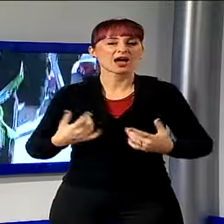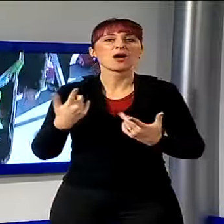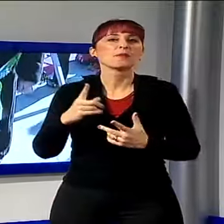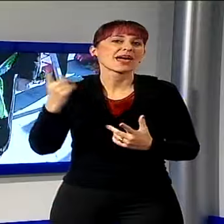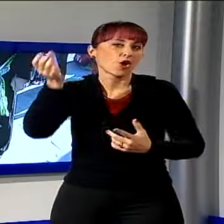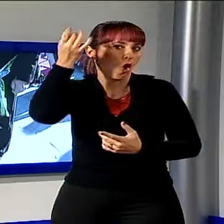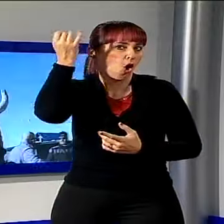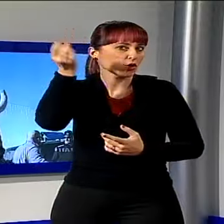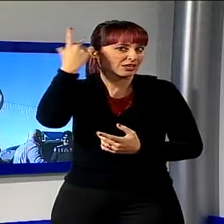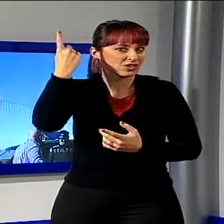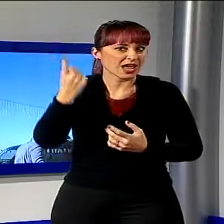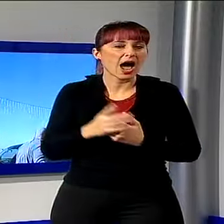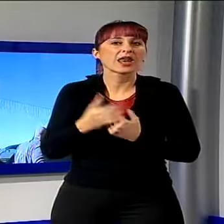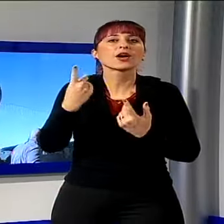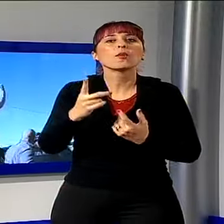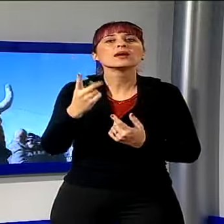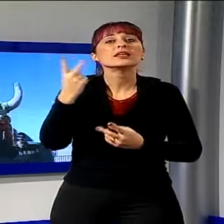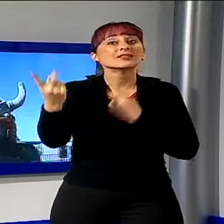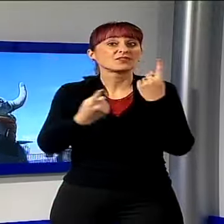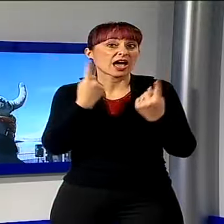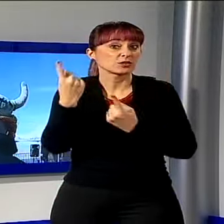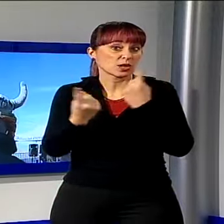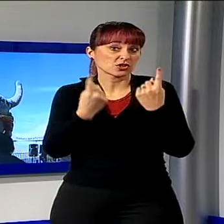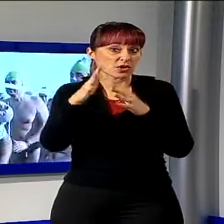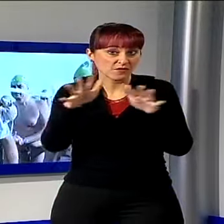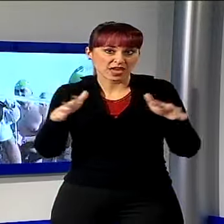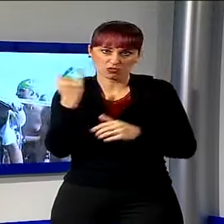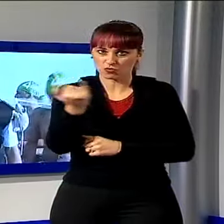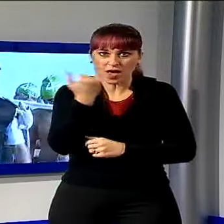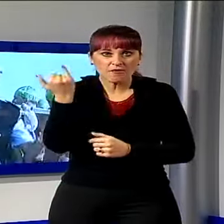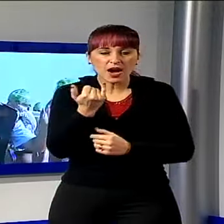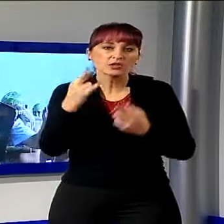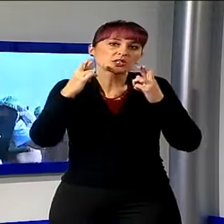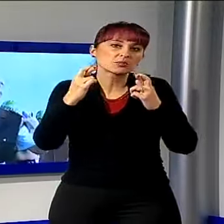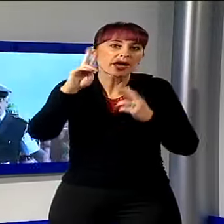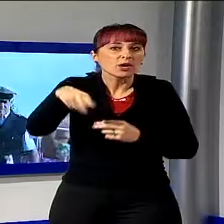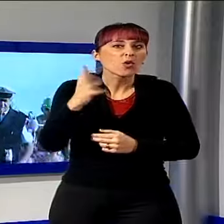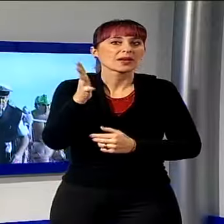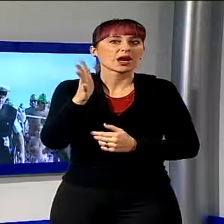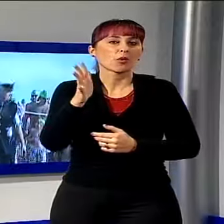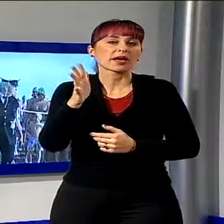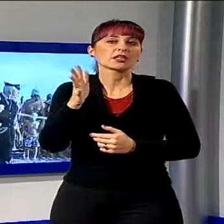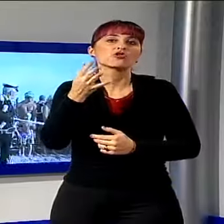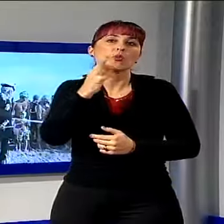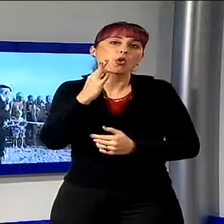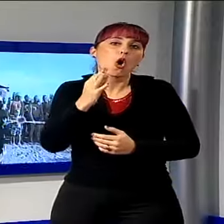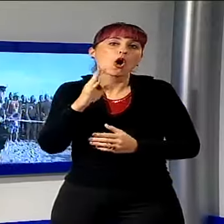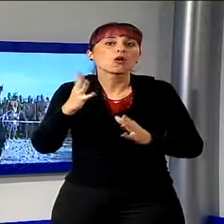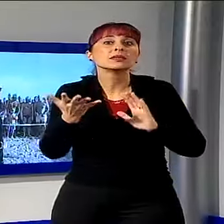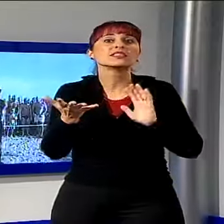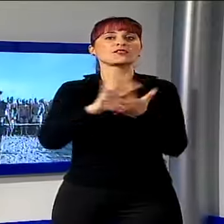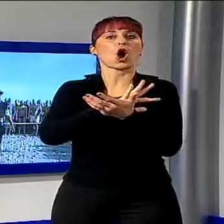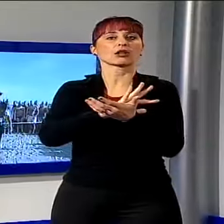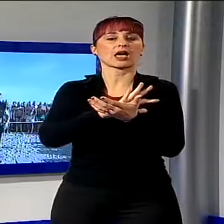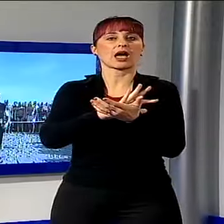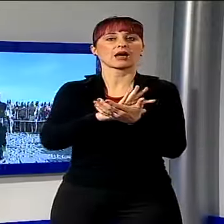dell'anno che arriva per Viareggio, vista la situazione in cui si trova la città, il 2015 si spera possa essere quello dell'inizio di una svolta.